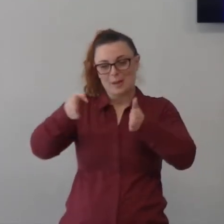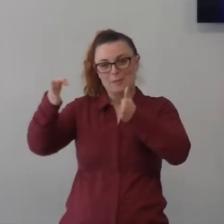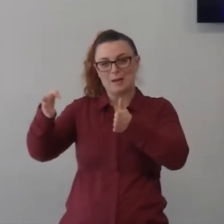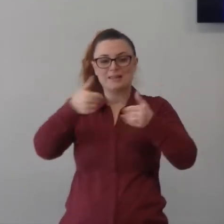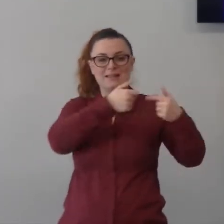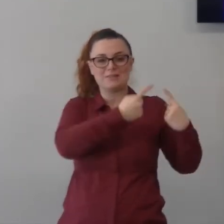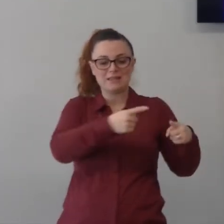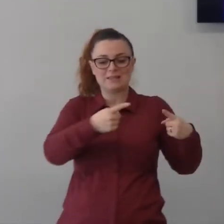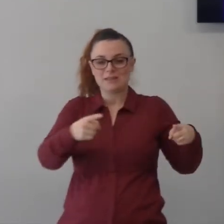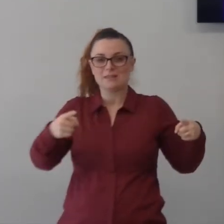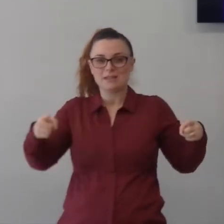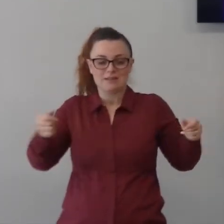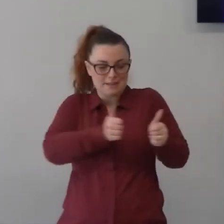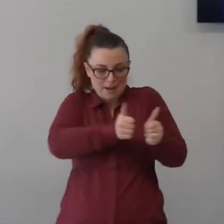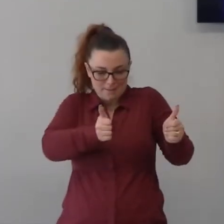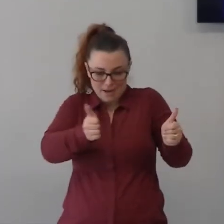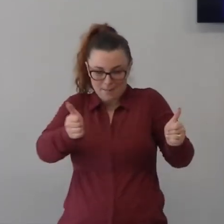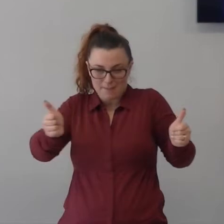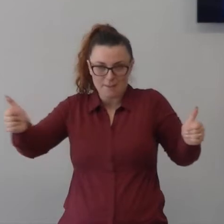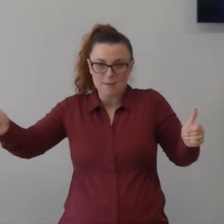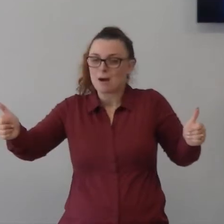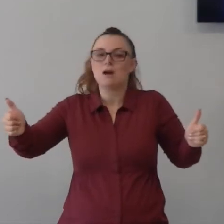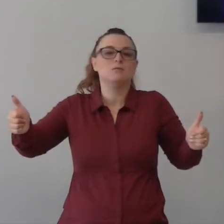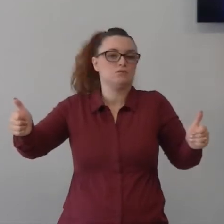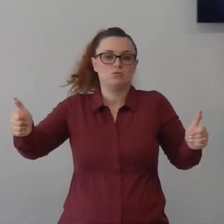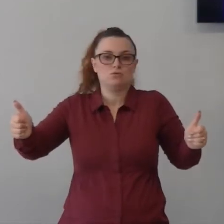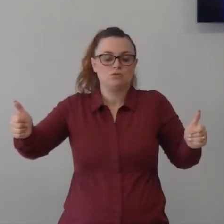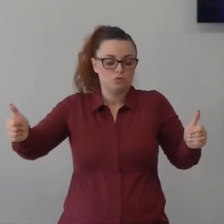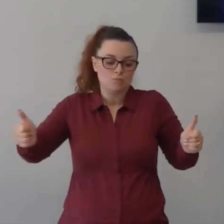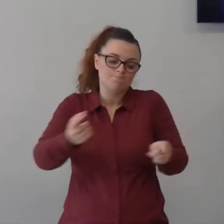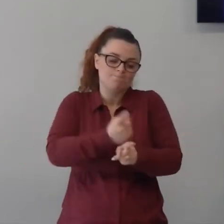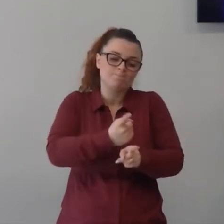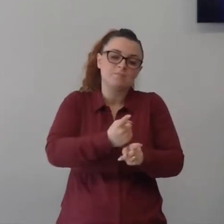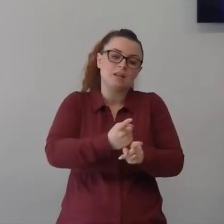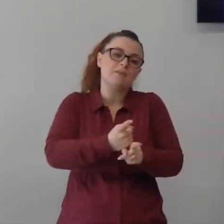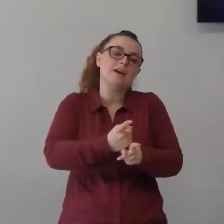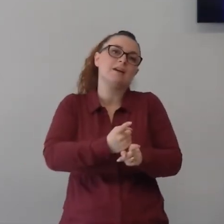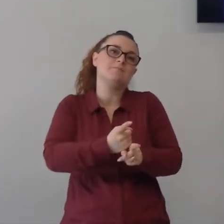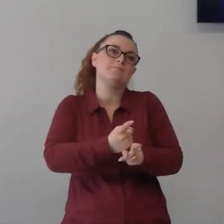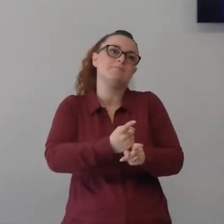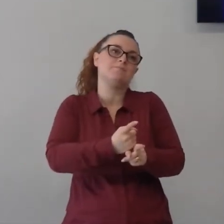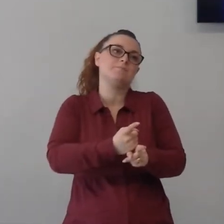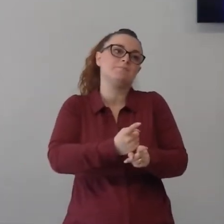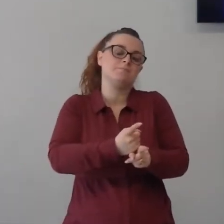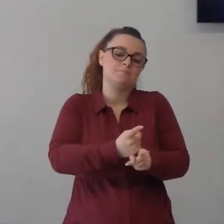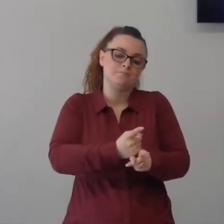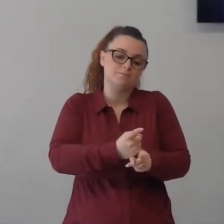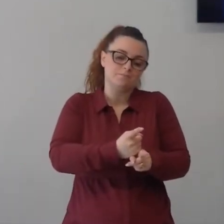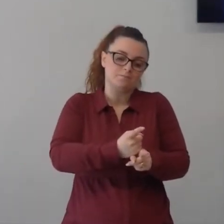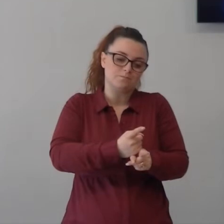famiglia è Gesù i miei amici è Gesù la vita di un credente deve essere